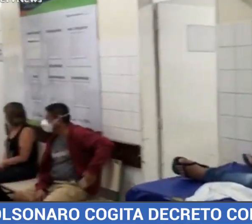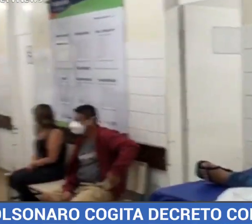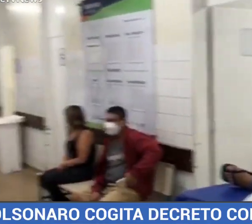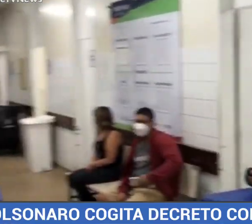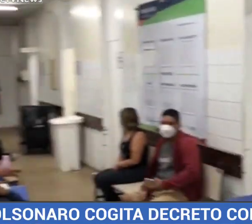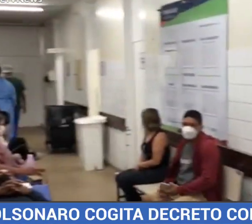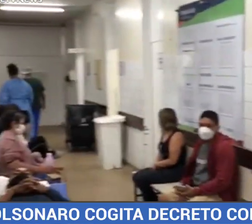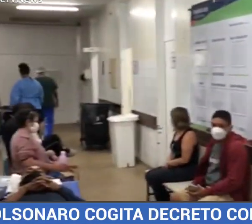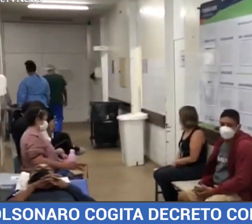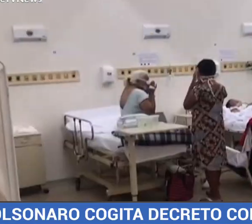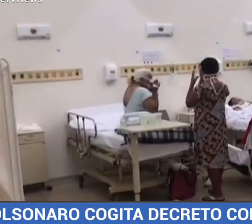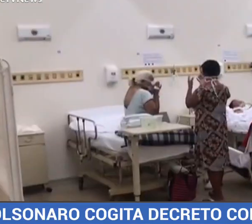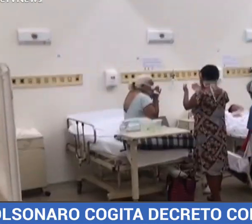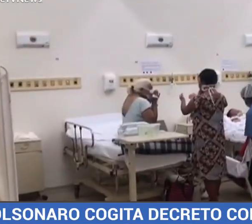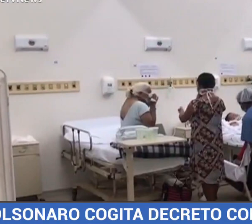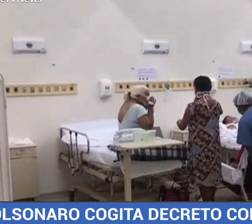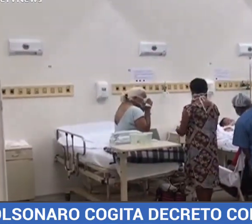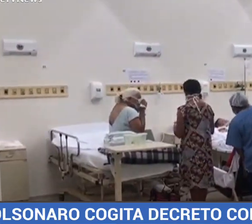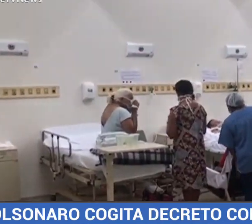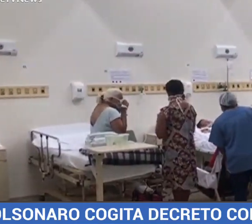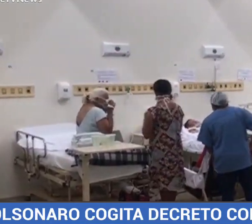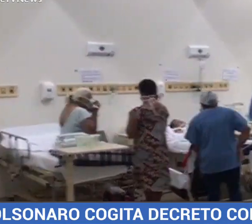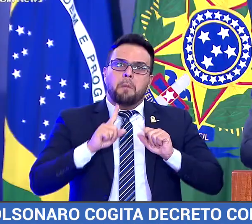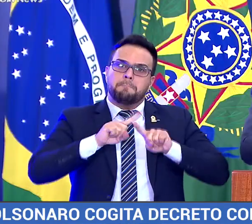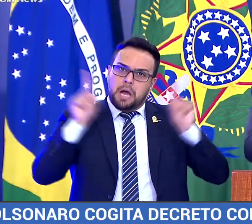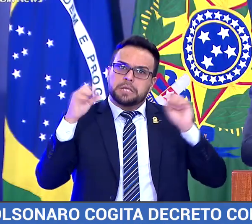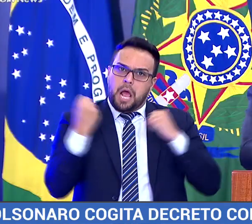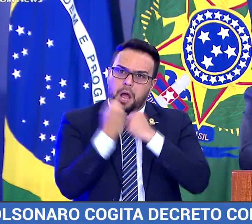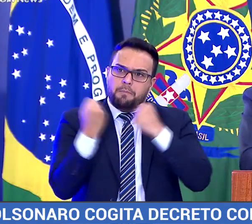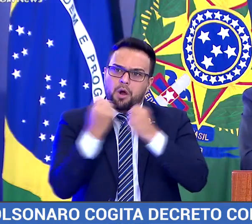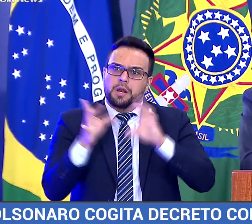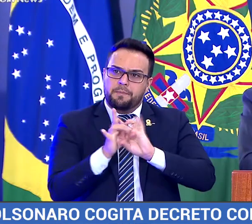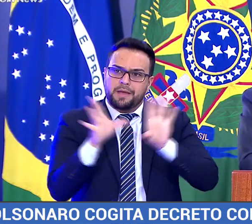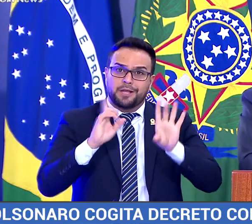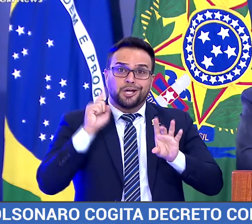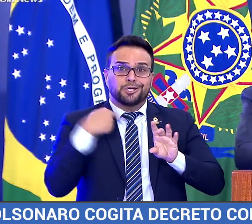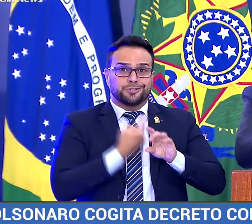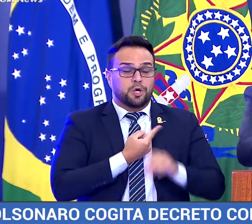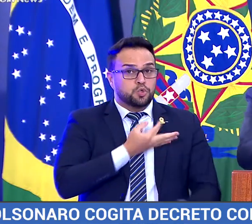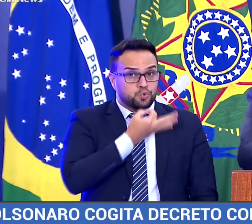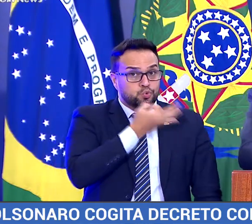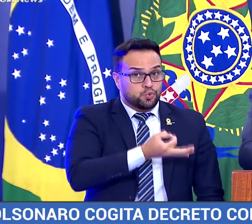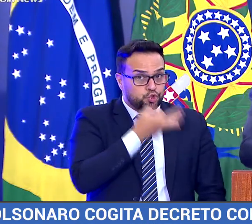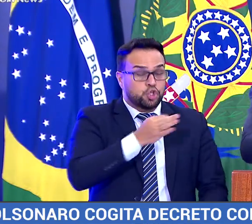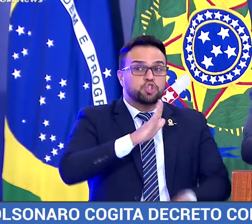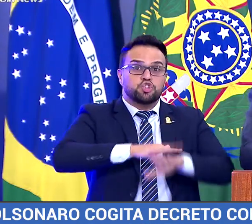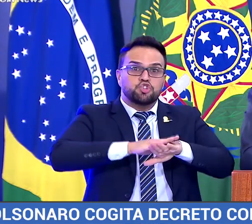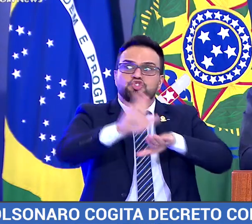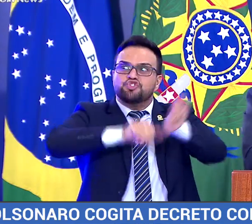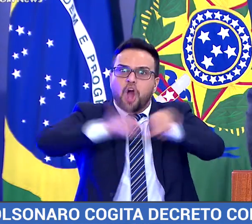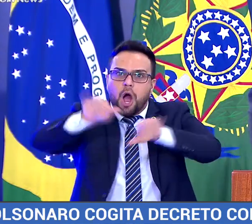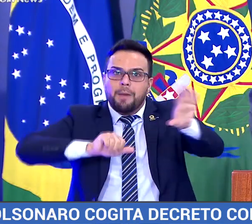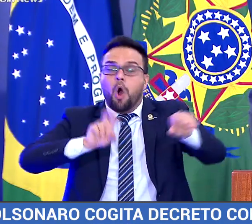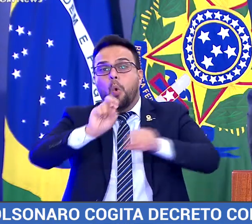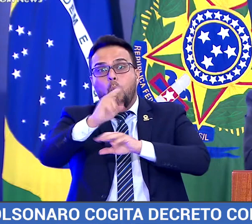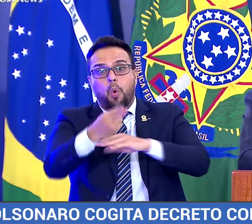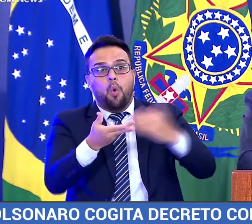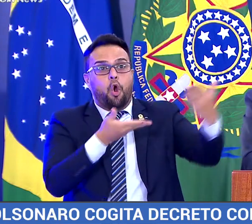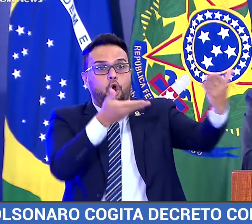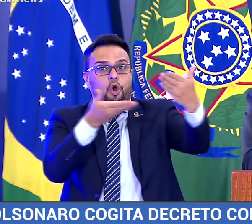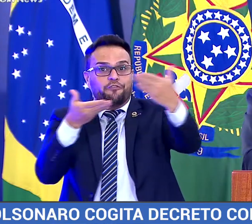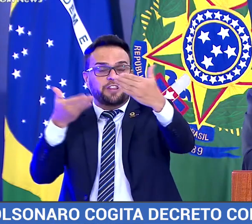coquetel de medicamentos que não tem eficácia comprovada. Estamos sugerindo que seja convocado ou convidado